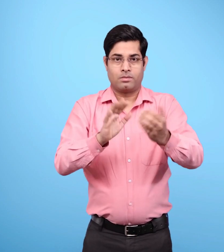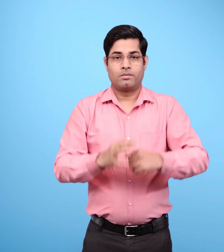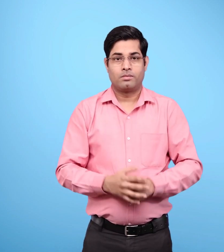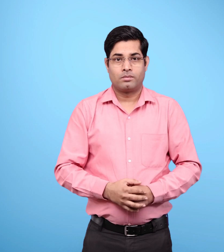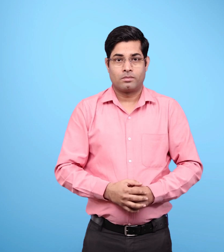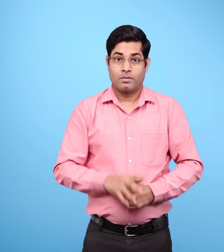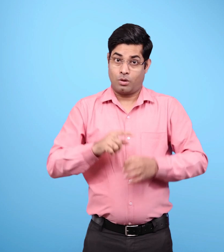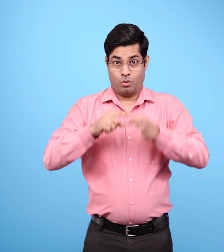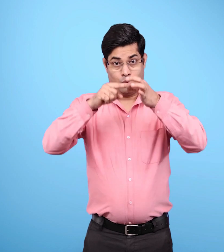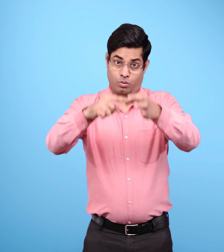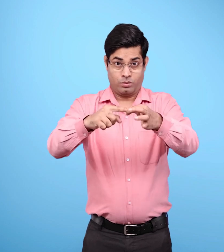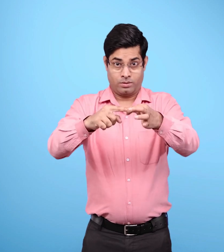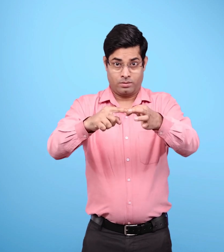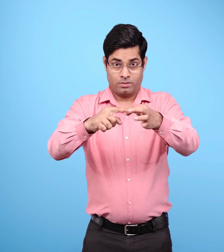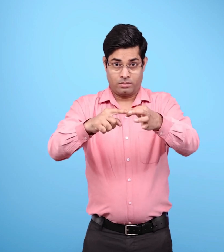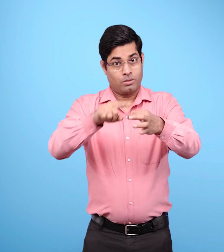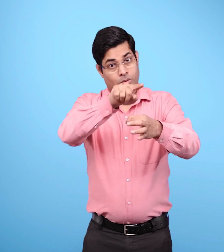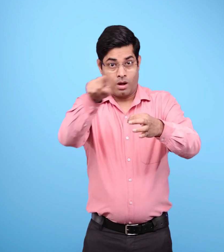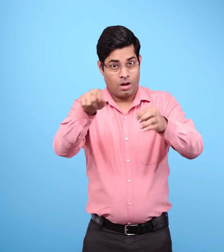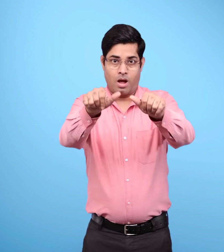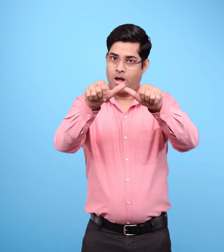तथा निम्न लिखित के उत्तर दीजिए